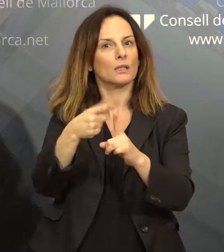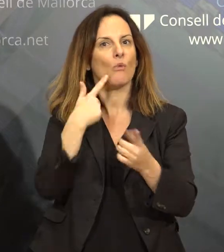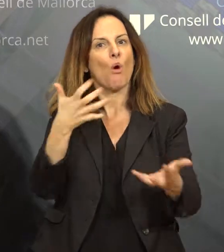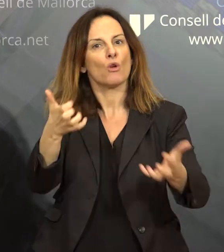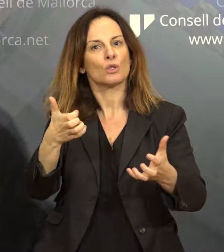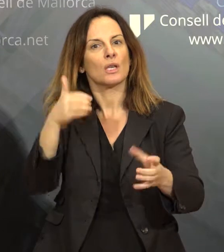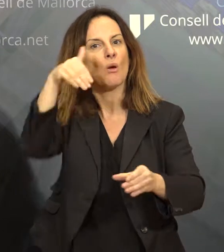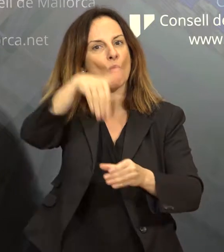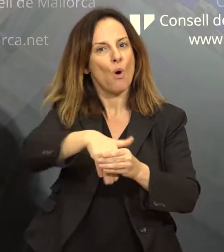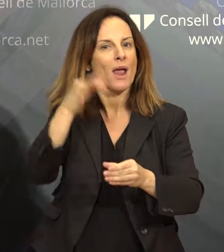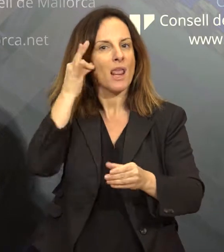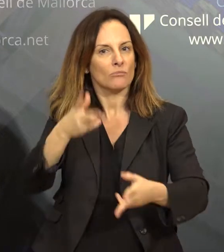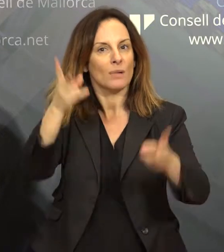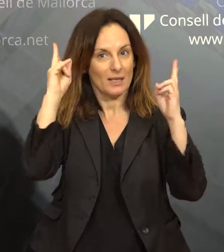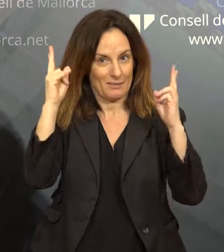ser de outra manera,